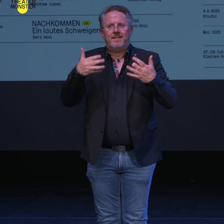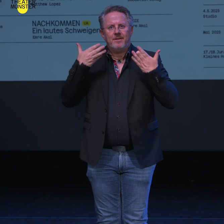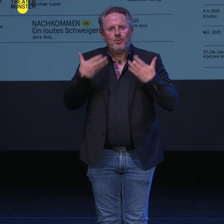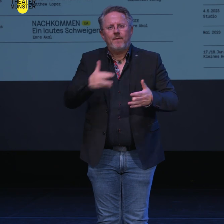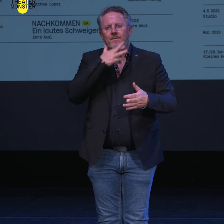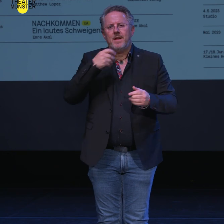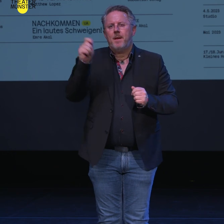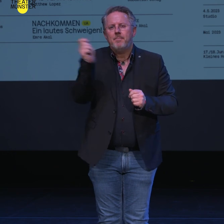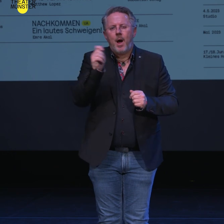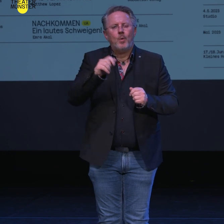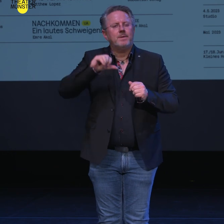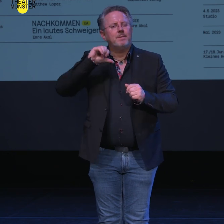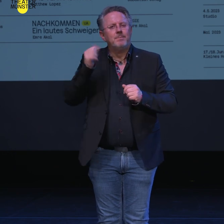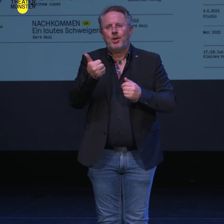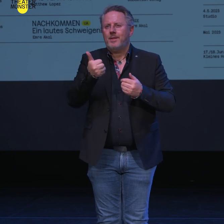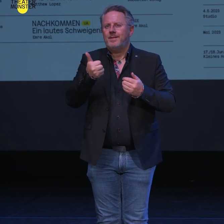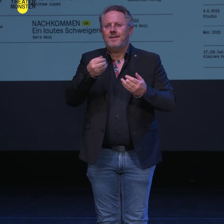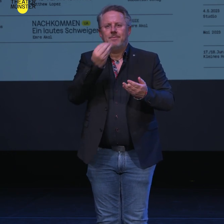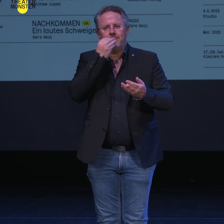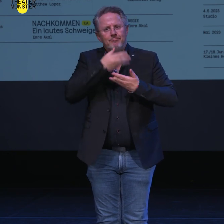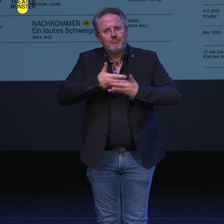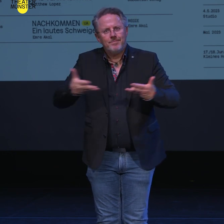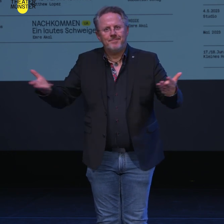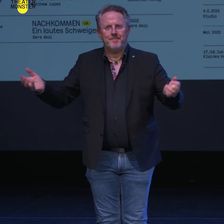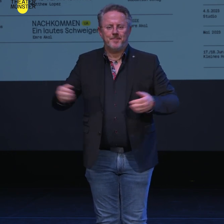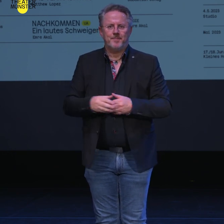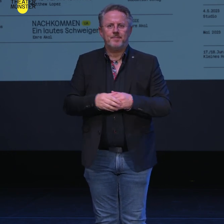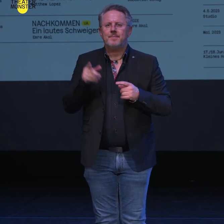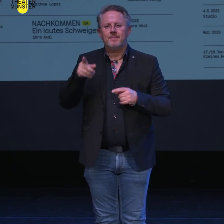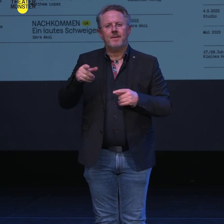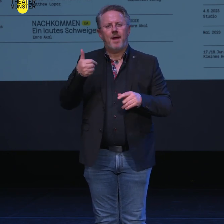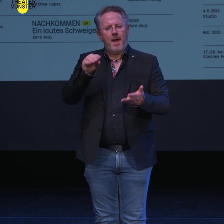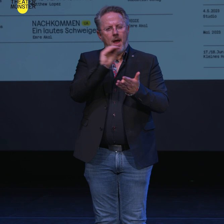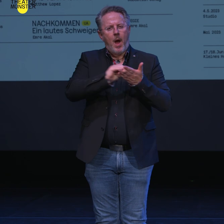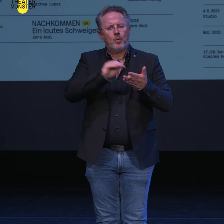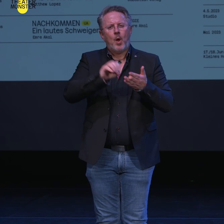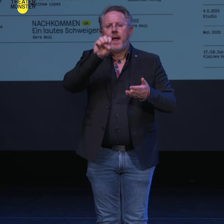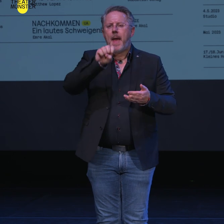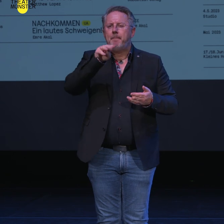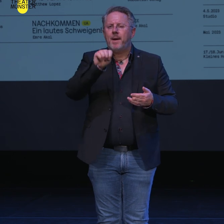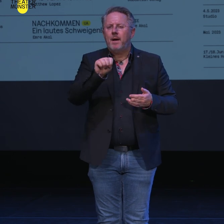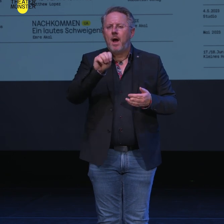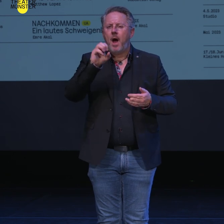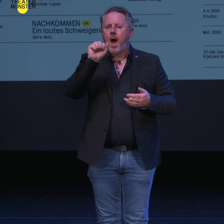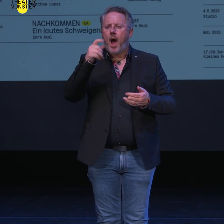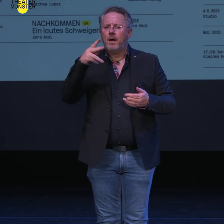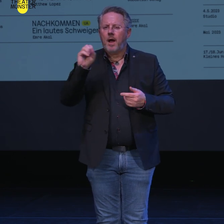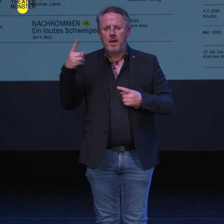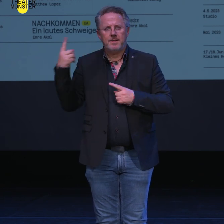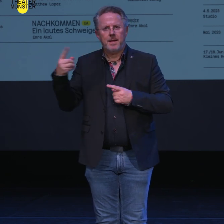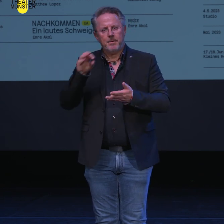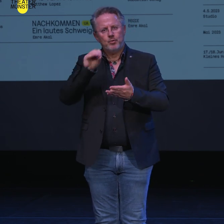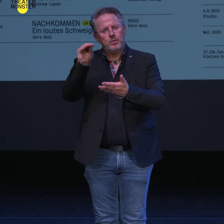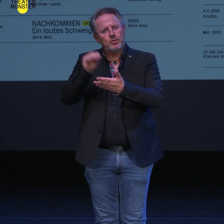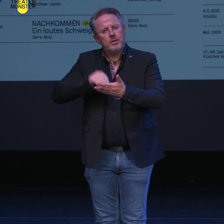Pausen und besonderem Catering-Angebot. Der junge Autor und Regisseur Emre Akal hat in unserem Auftrag ein Stück